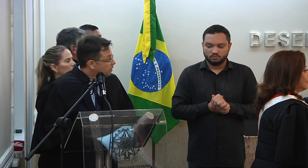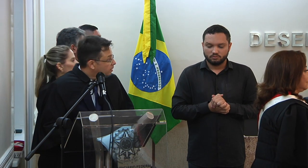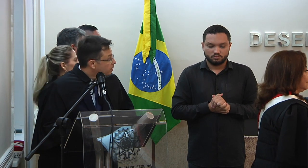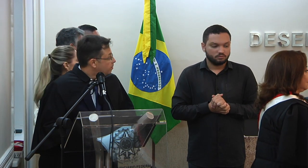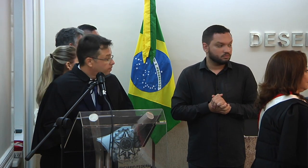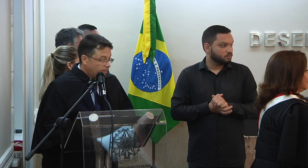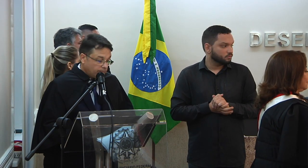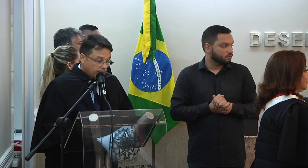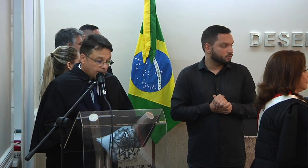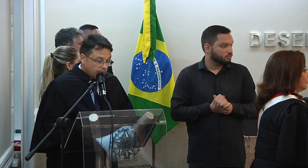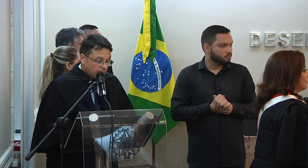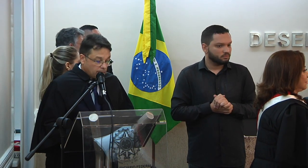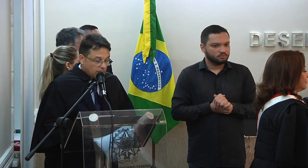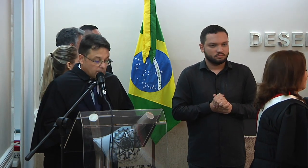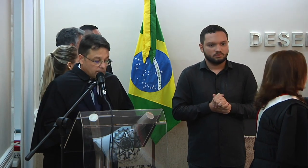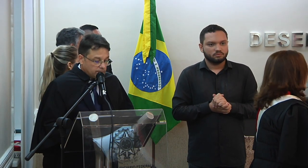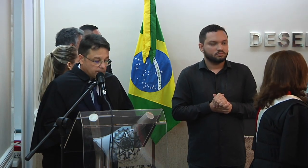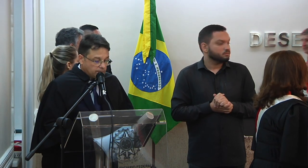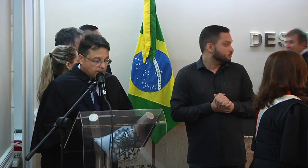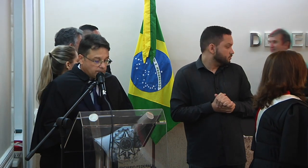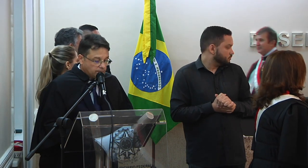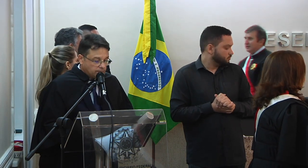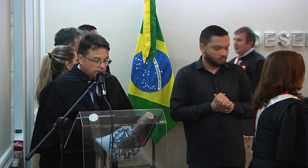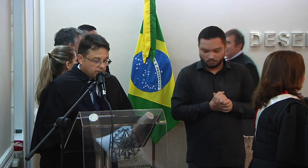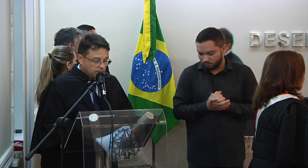Excelentíssimo senhor desembargador Regis Botelho,